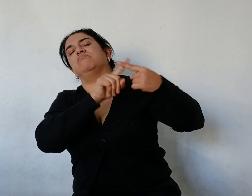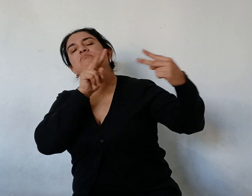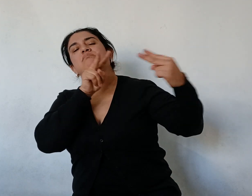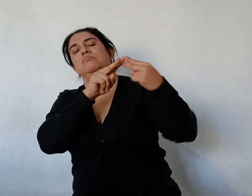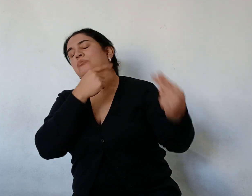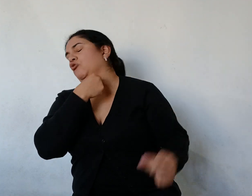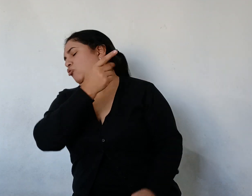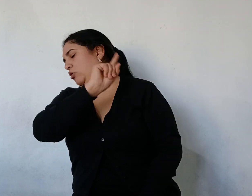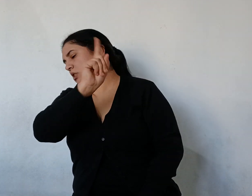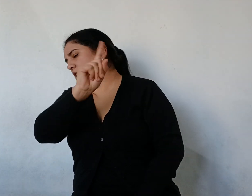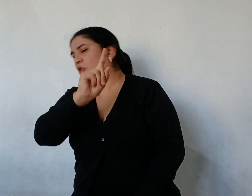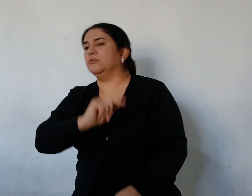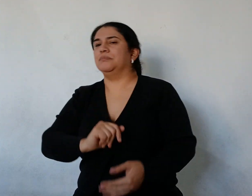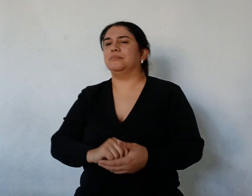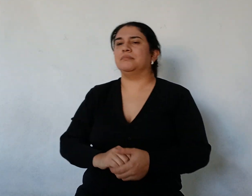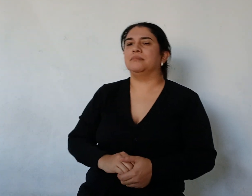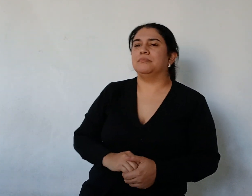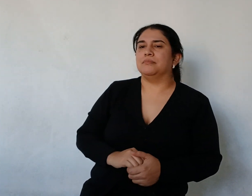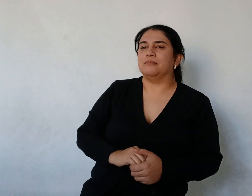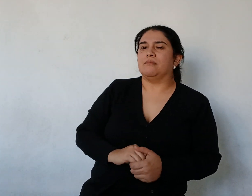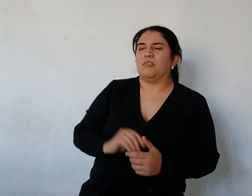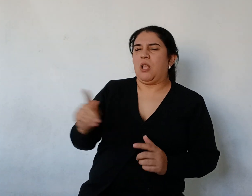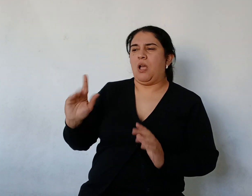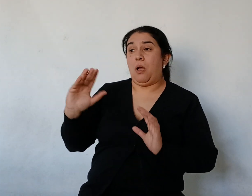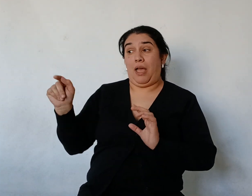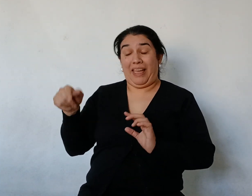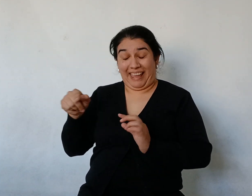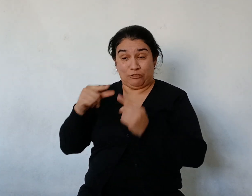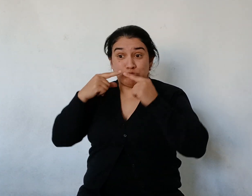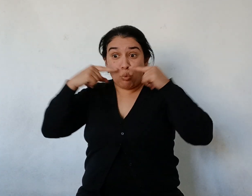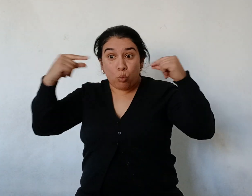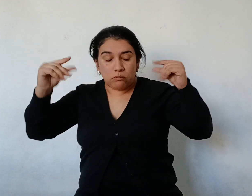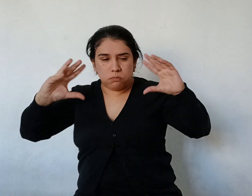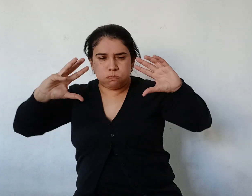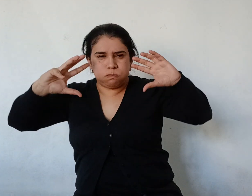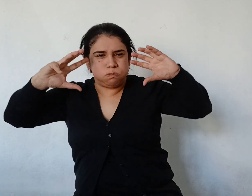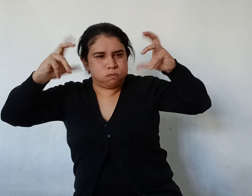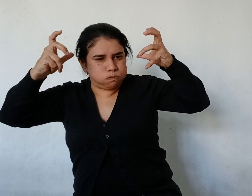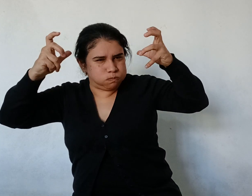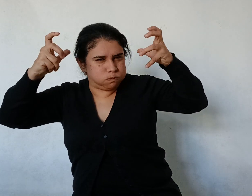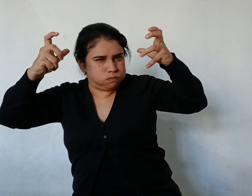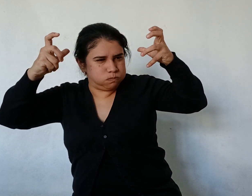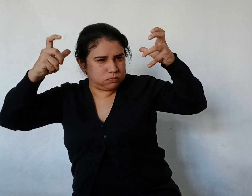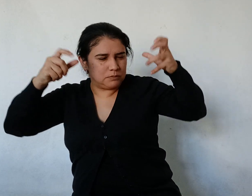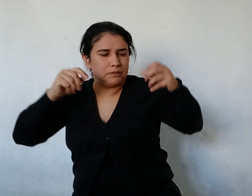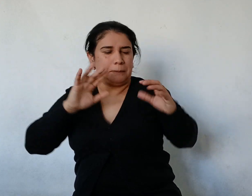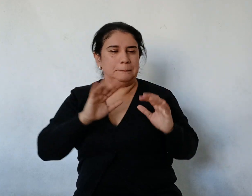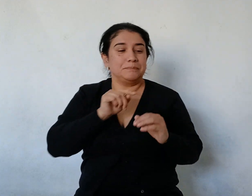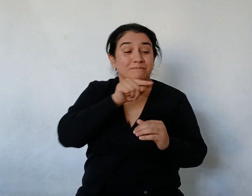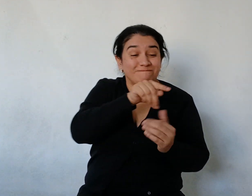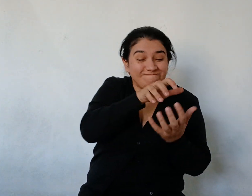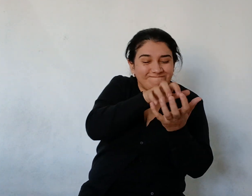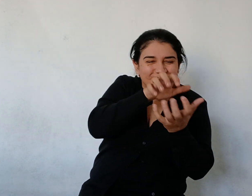de mal humo Entonces el viejo yacarés se adelantó un poco en la gruta y dijo Soy yo,